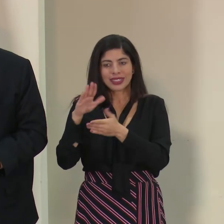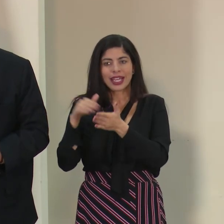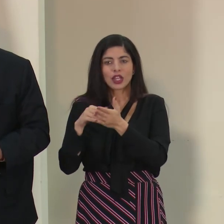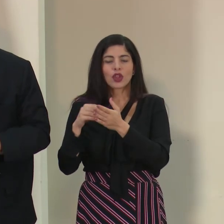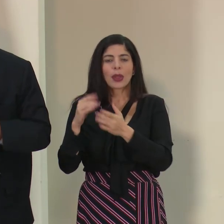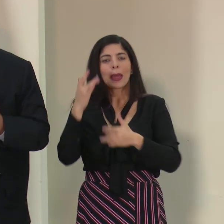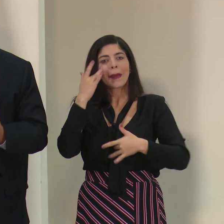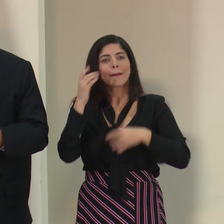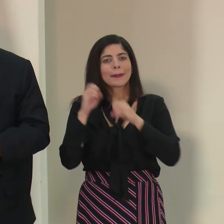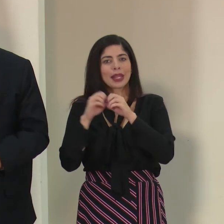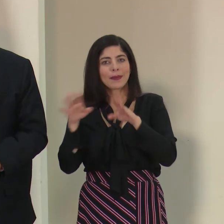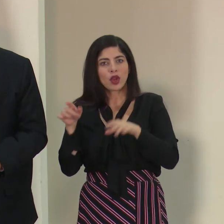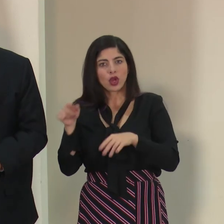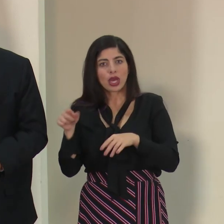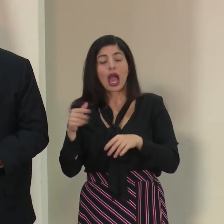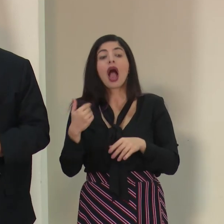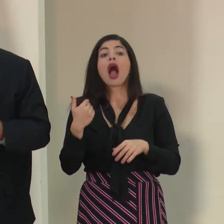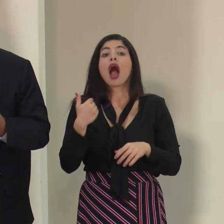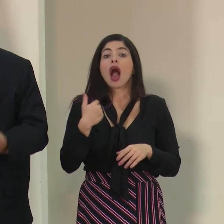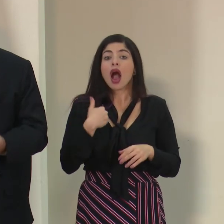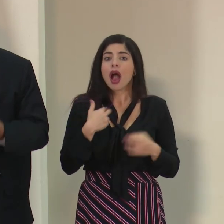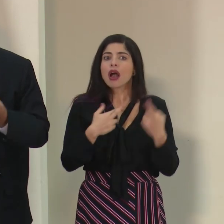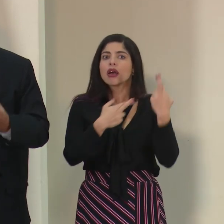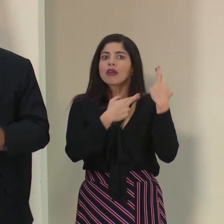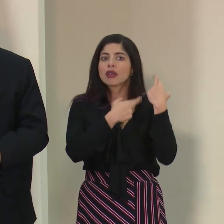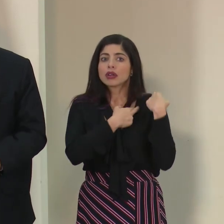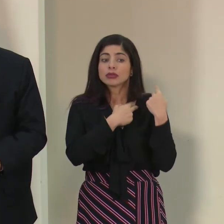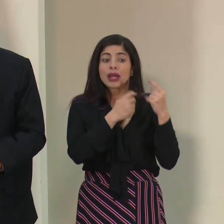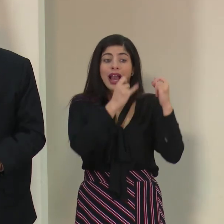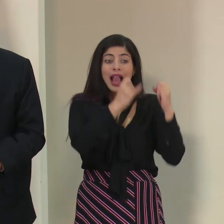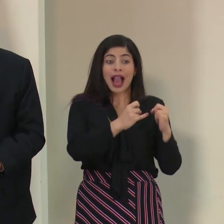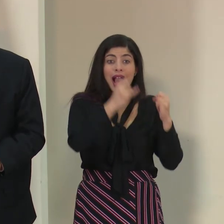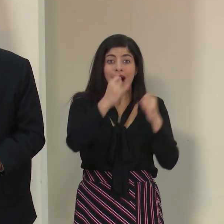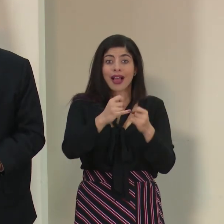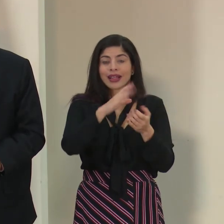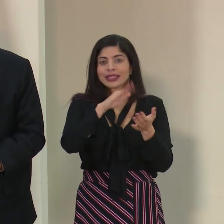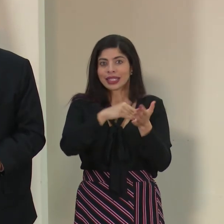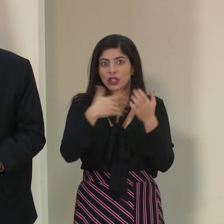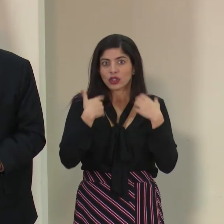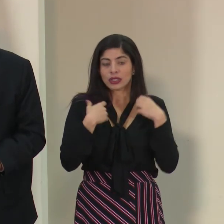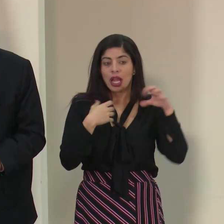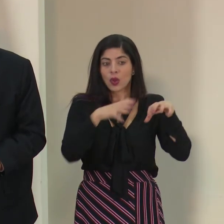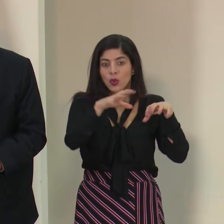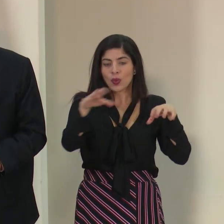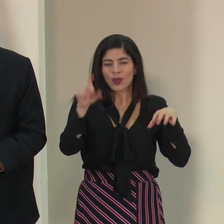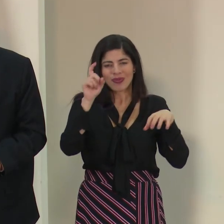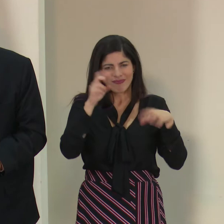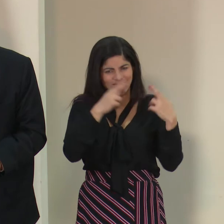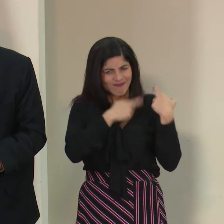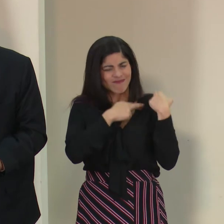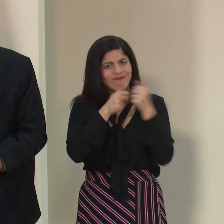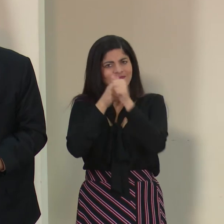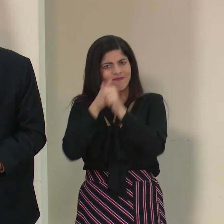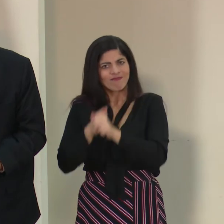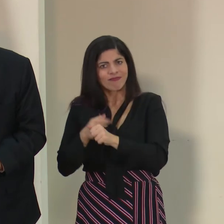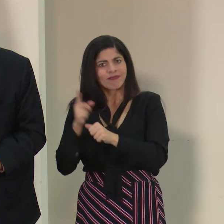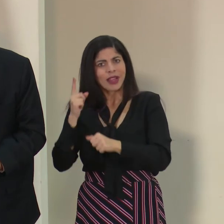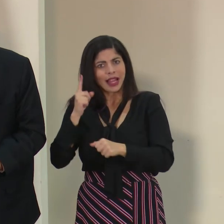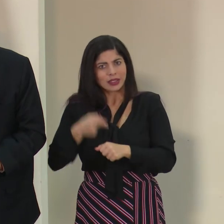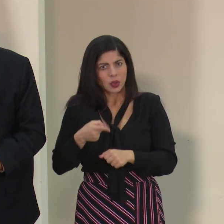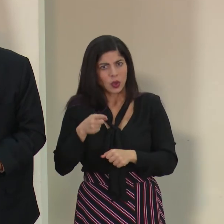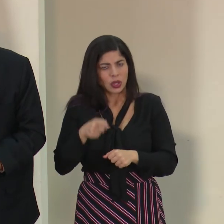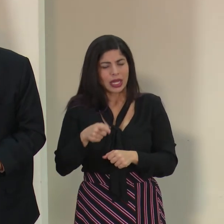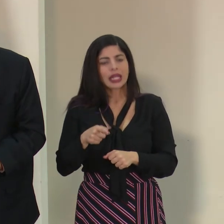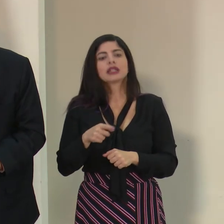responsabilidad de cada uno de los centros de cumplir con estas directrices, estamos encima de